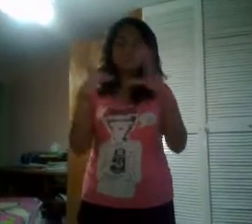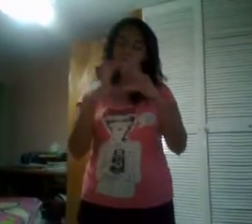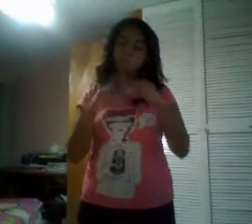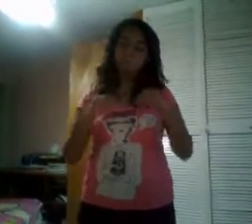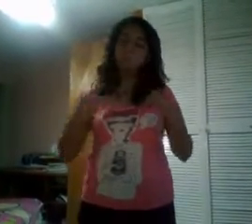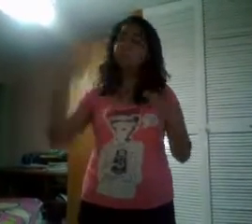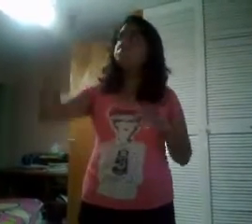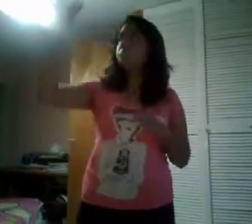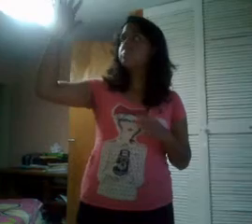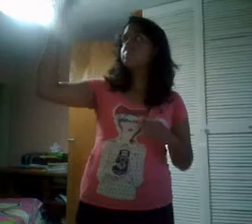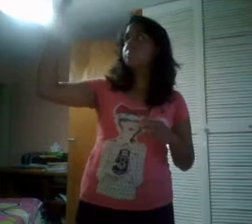sol.